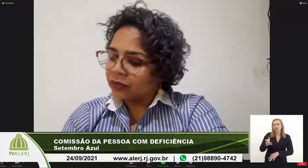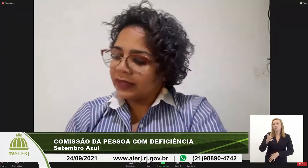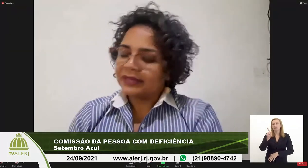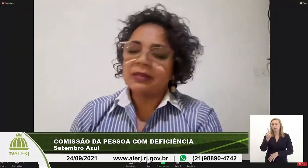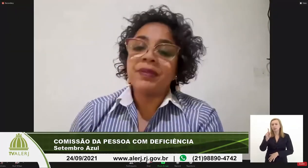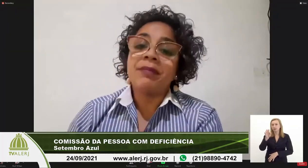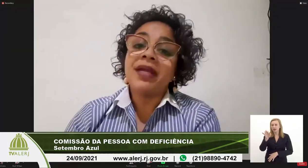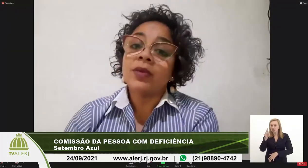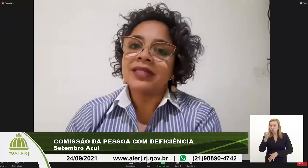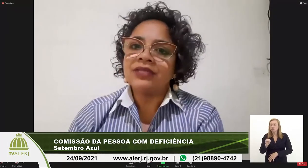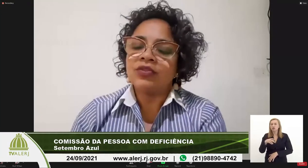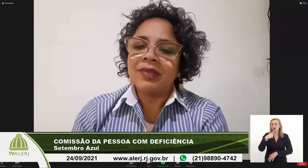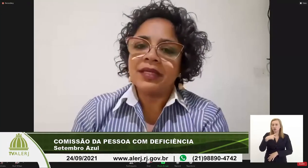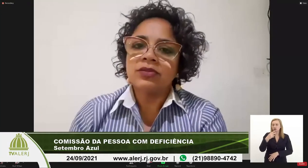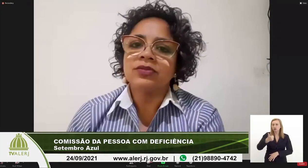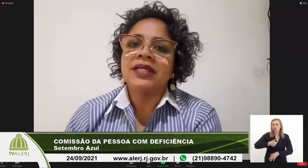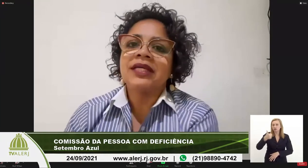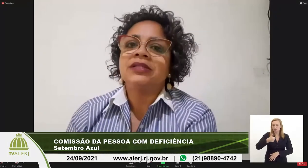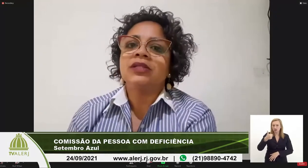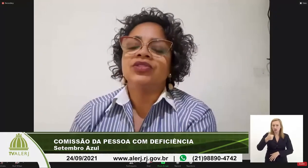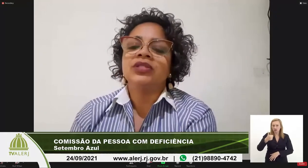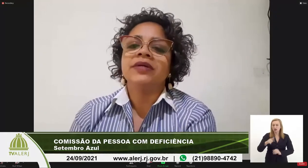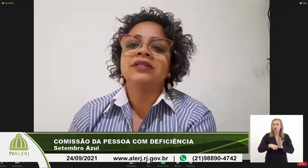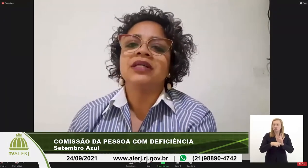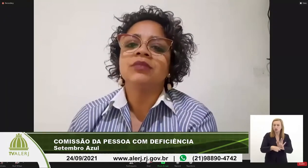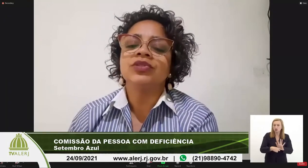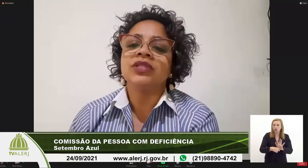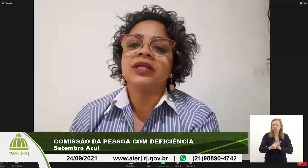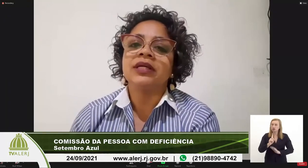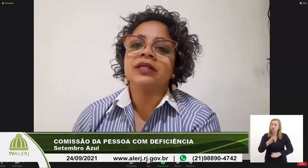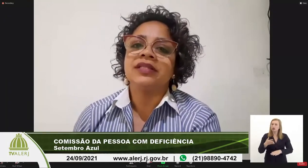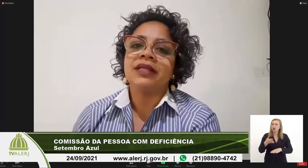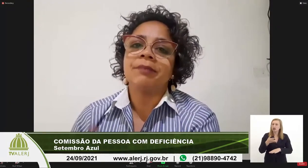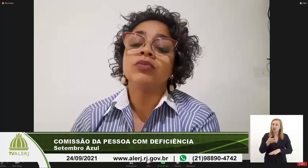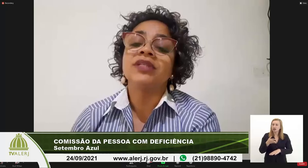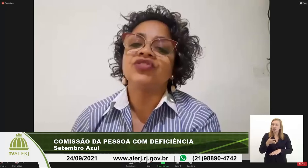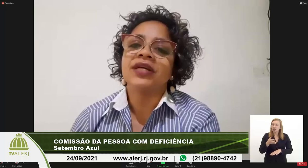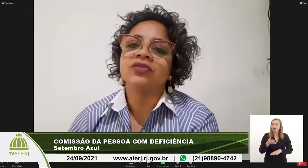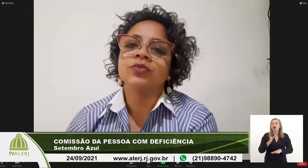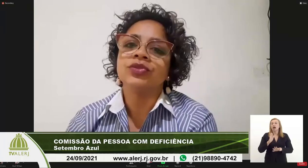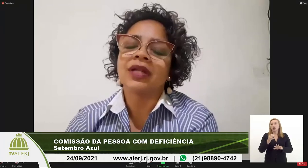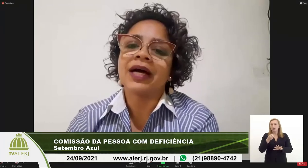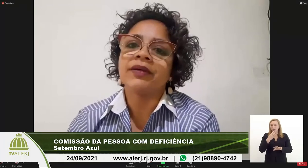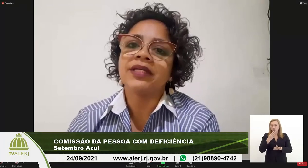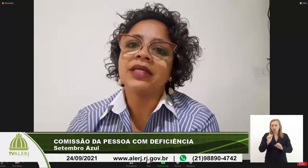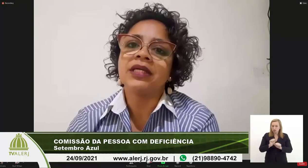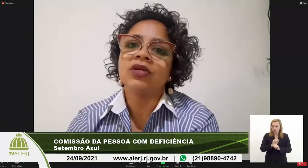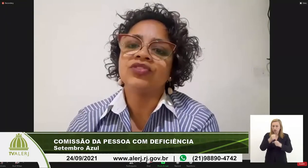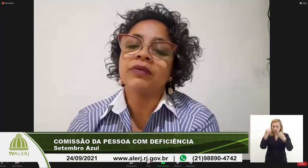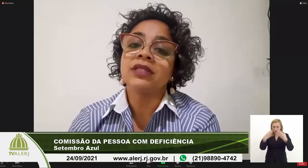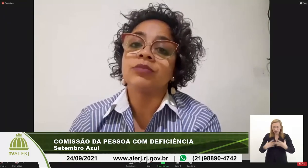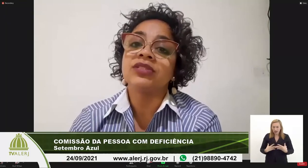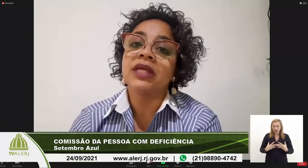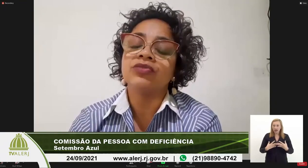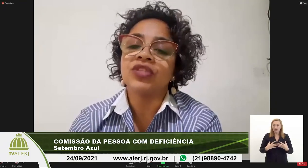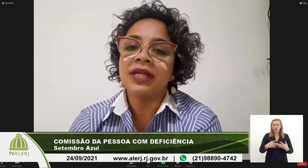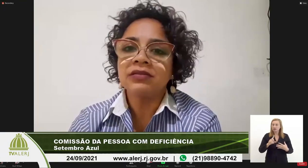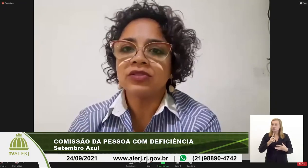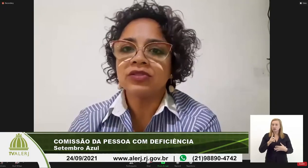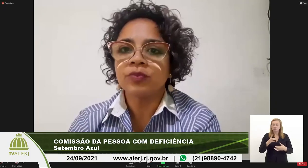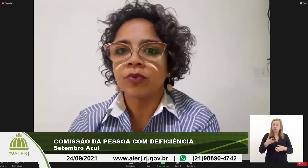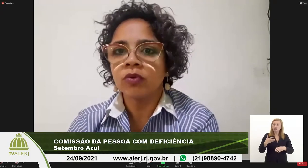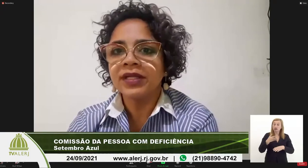nesse primeiro atendimento nós não entramos é bom deixar isso muito claro aqui que nós não entramos em